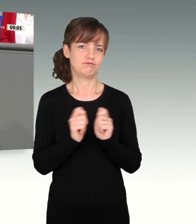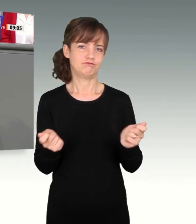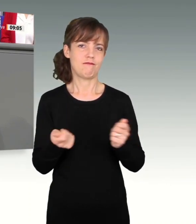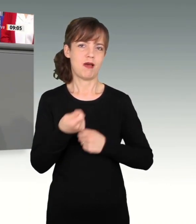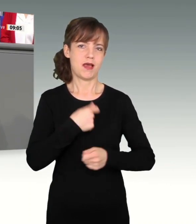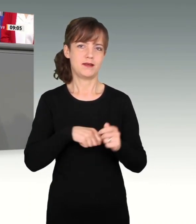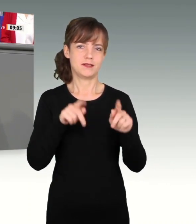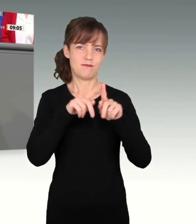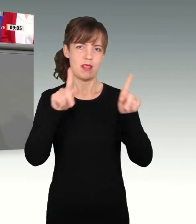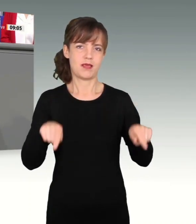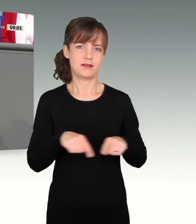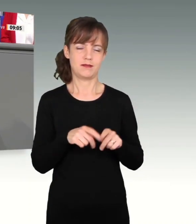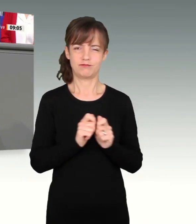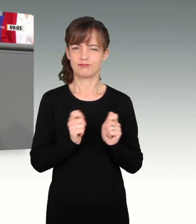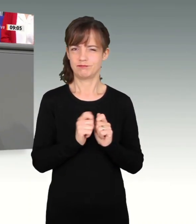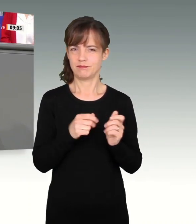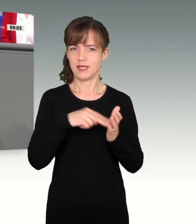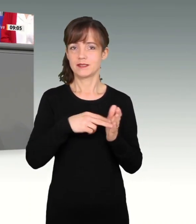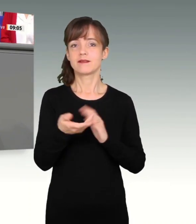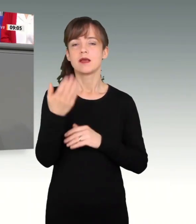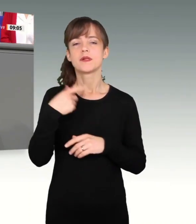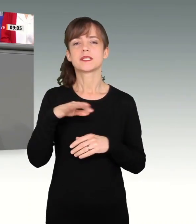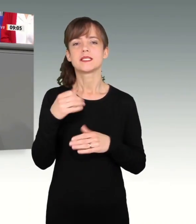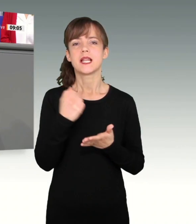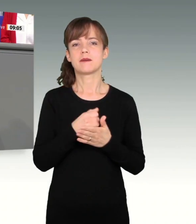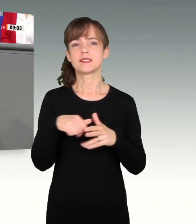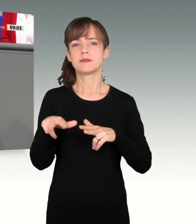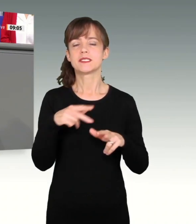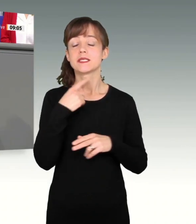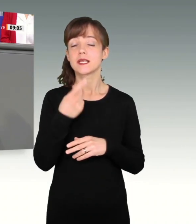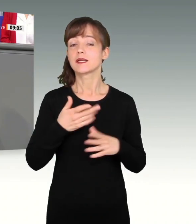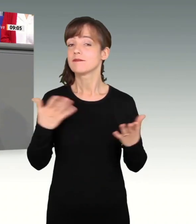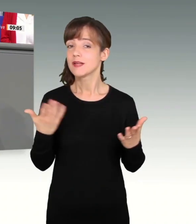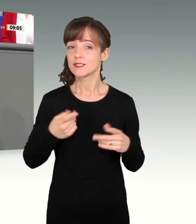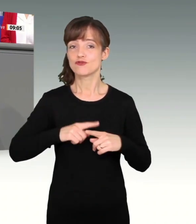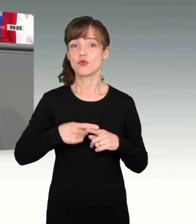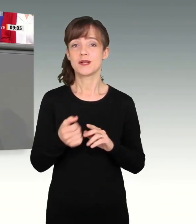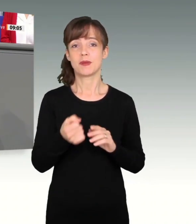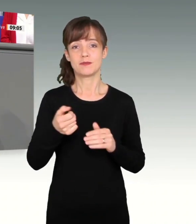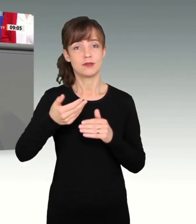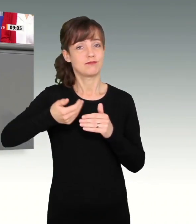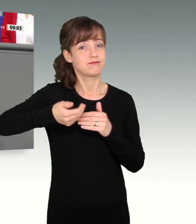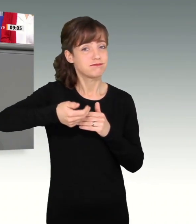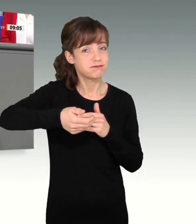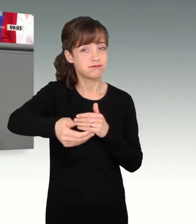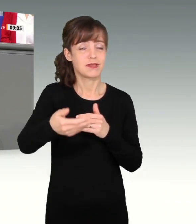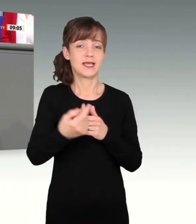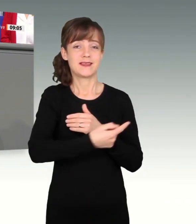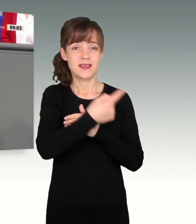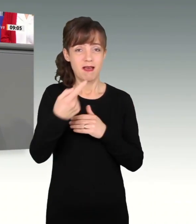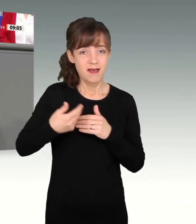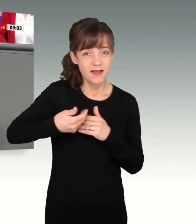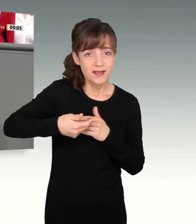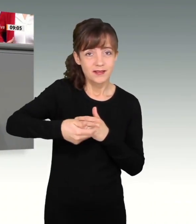Schuldenbremse, schrieb der damalige Kanzleramtsminister, sei in den kommenden Jahren